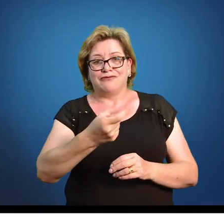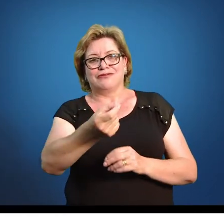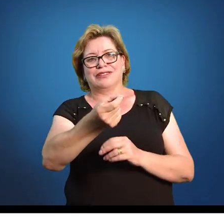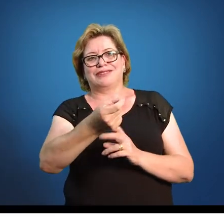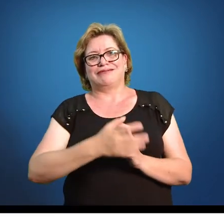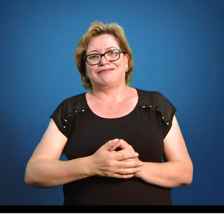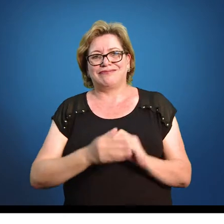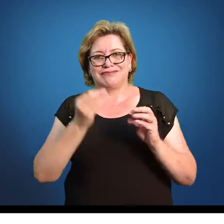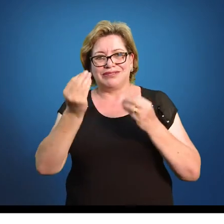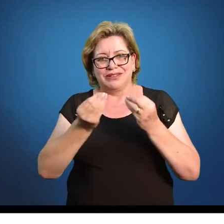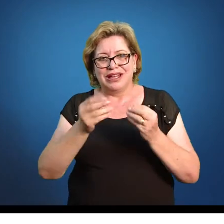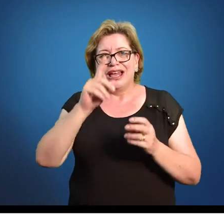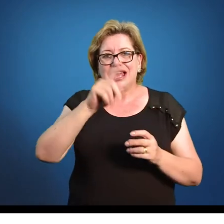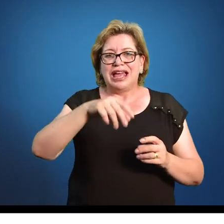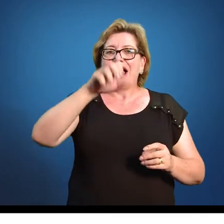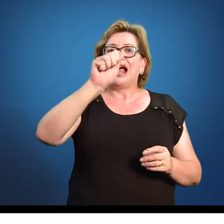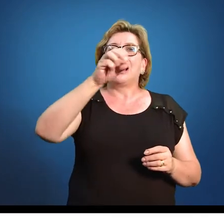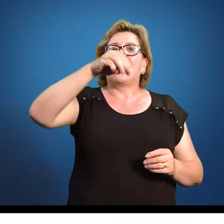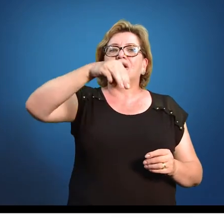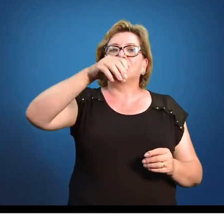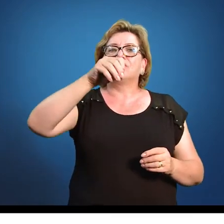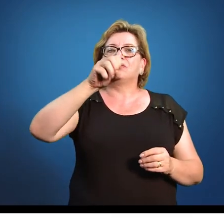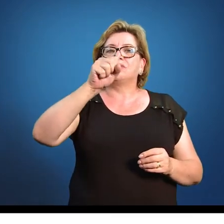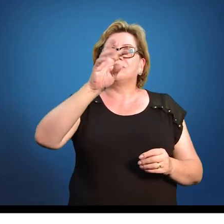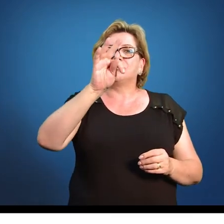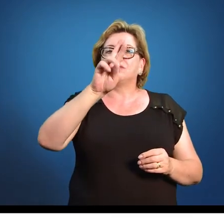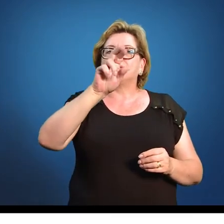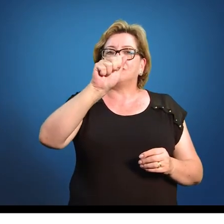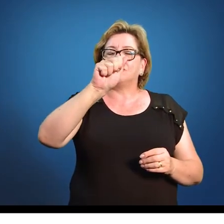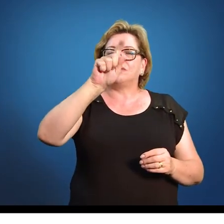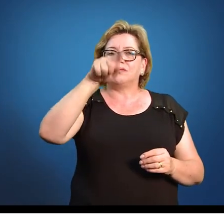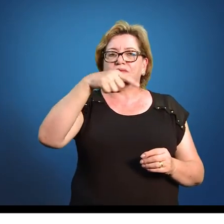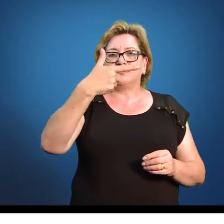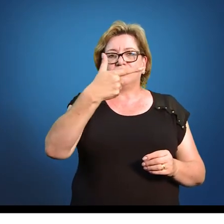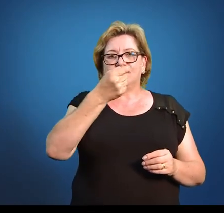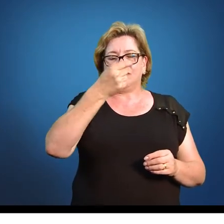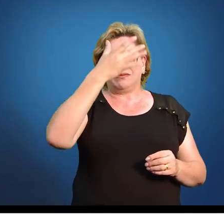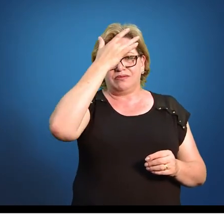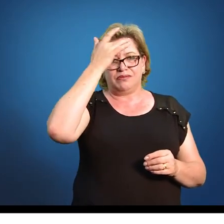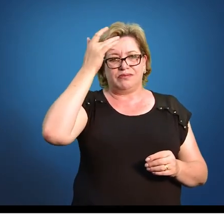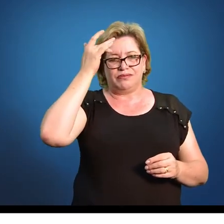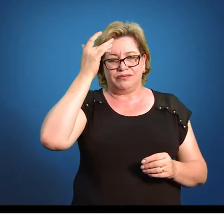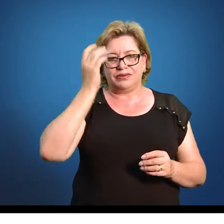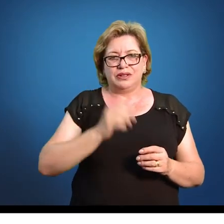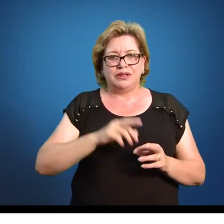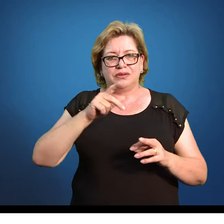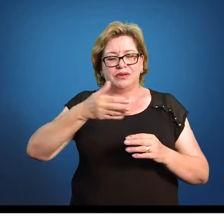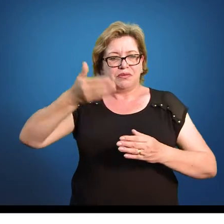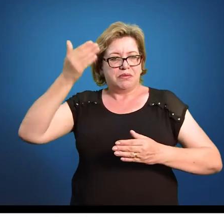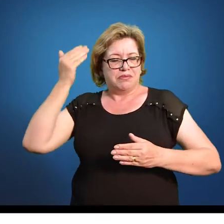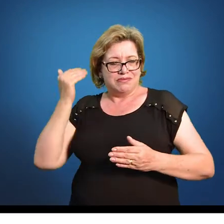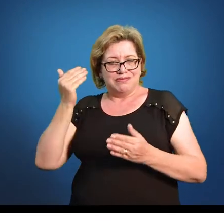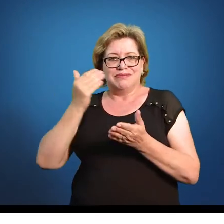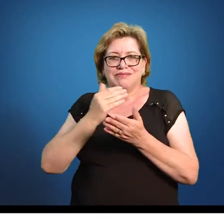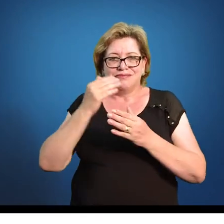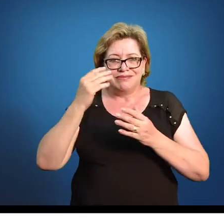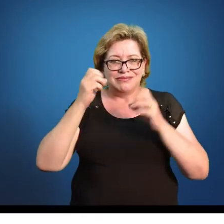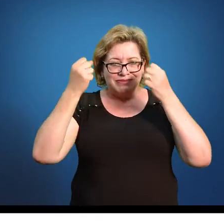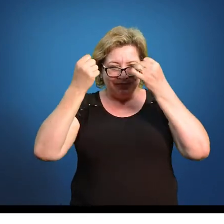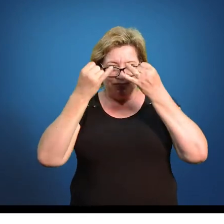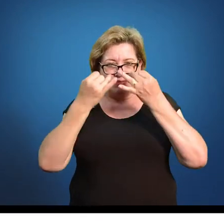Então a nossa amostra aqui era composta por vinte elementos. Como eu comentei lá no início para vocês,